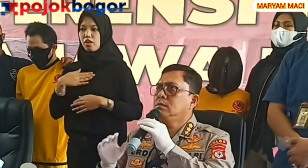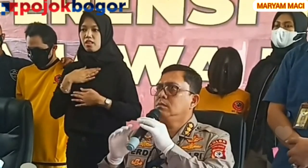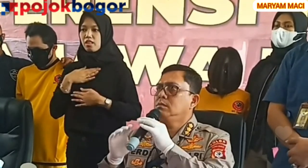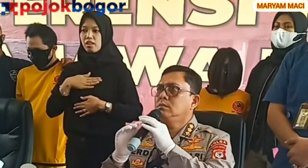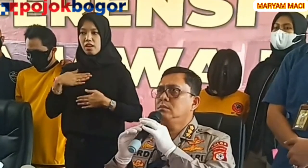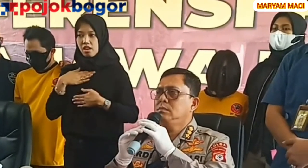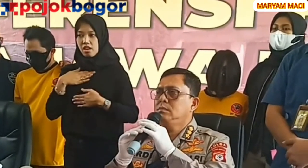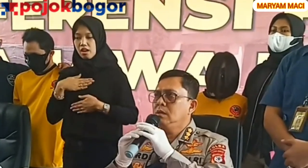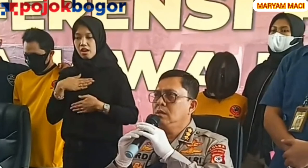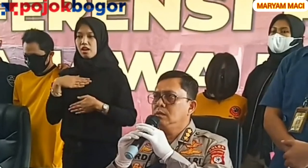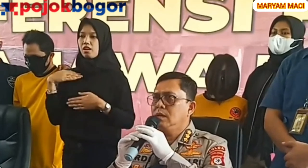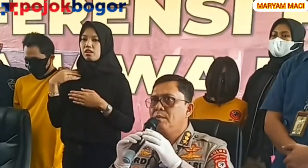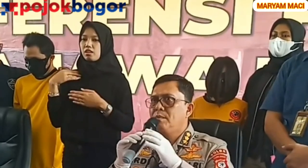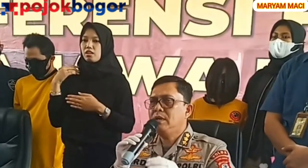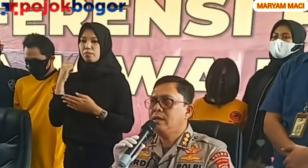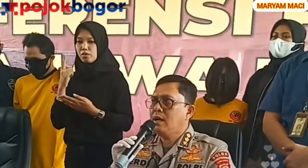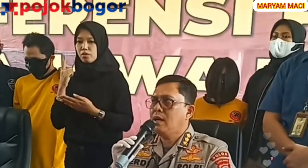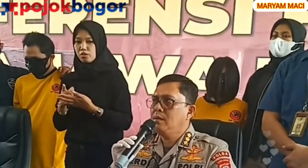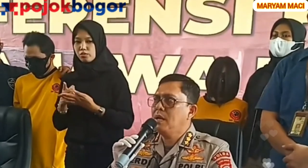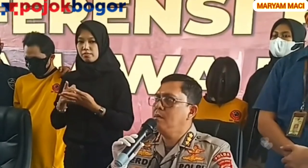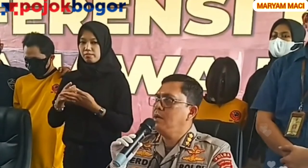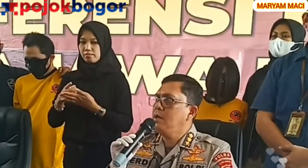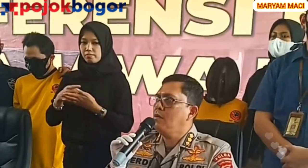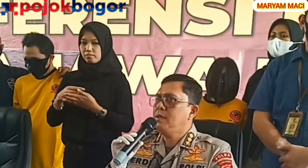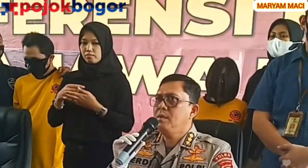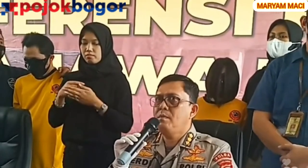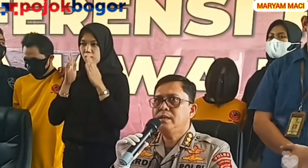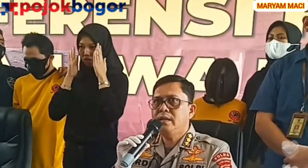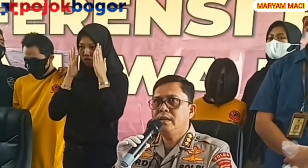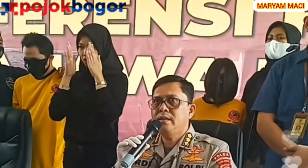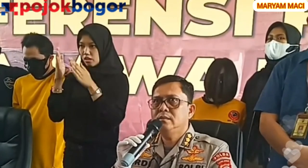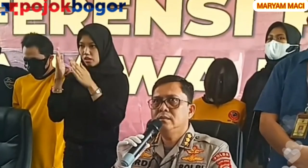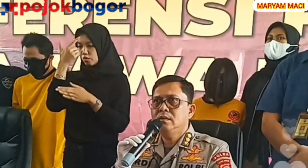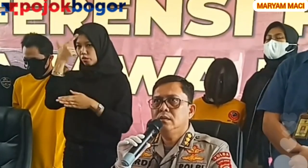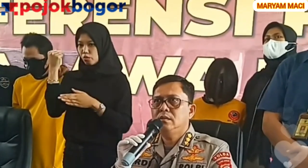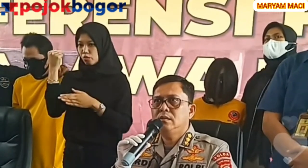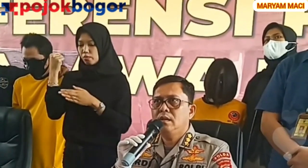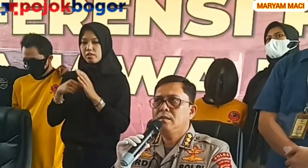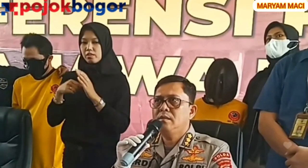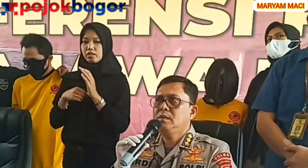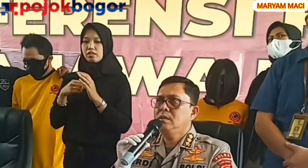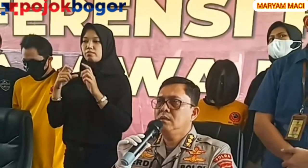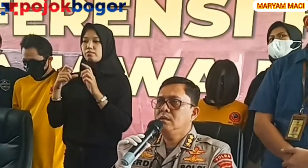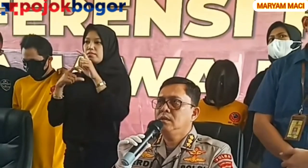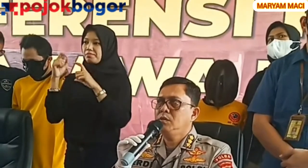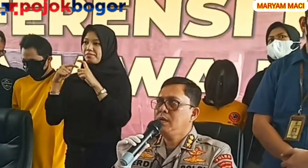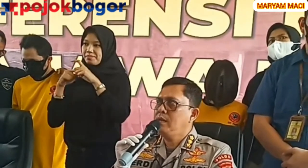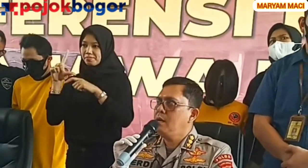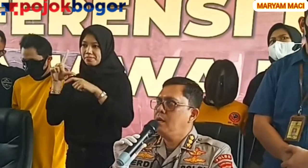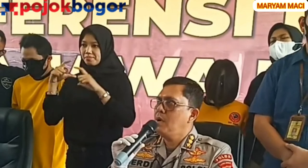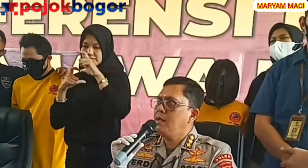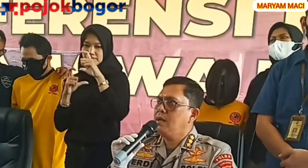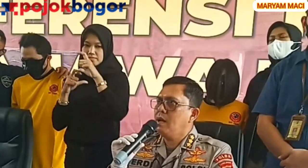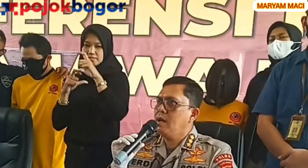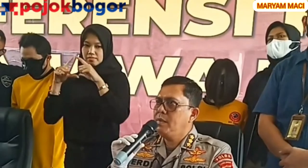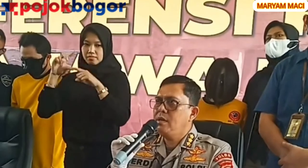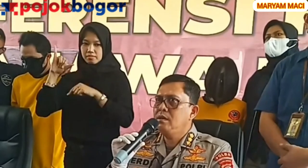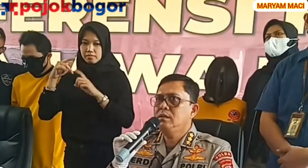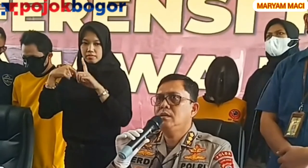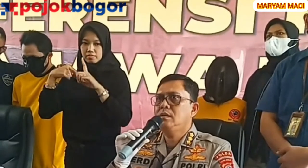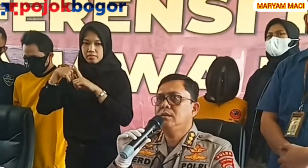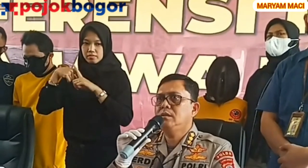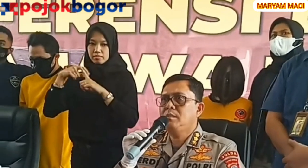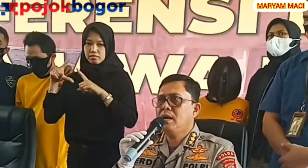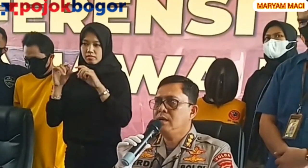setelah menyelesaikan pandemi COVID-19 ini ya, itu saja hukuman dari kami